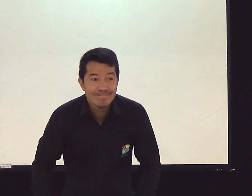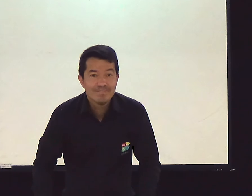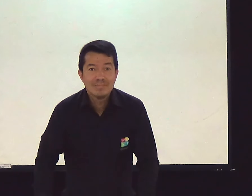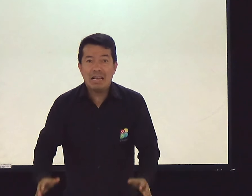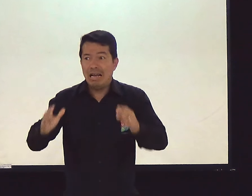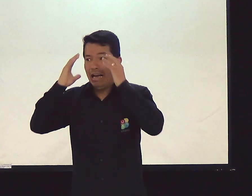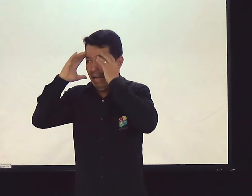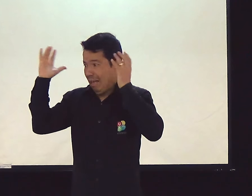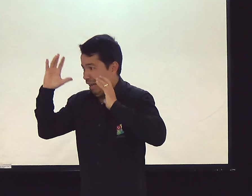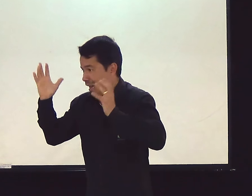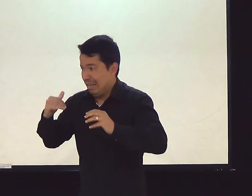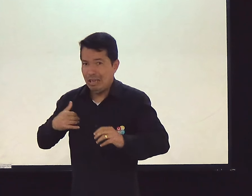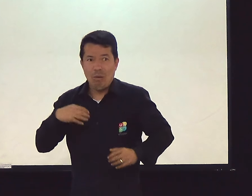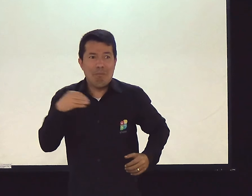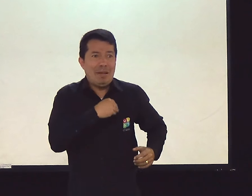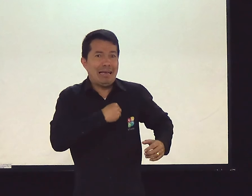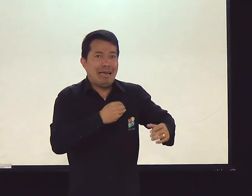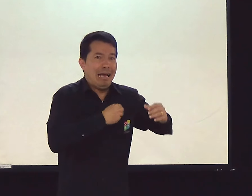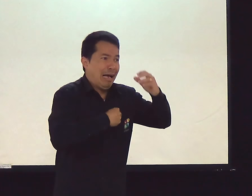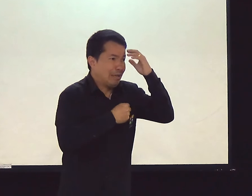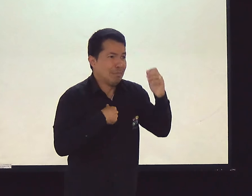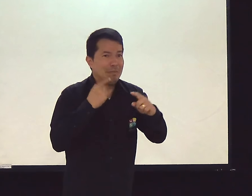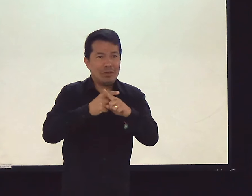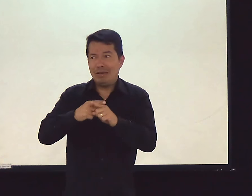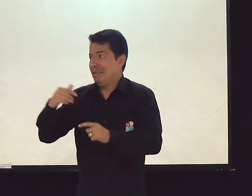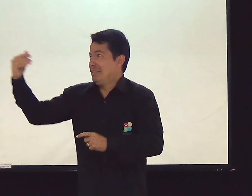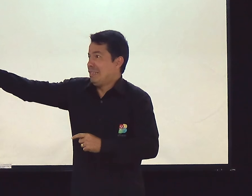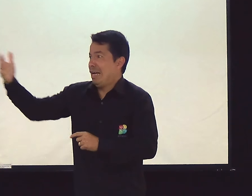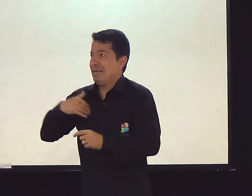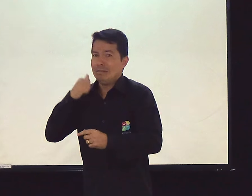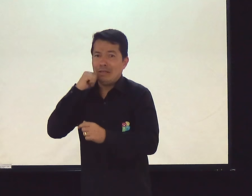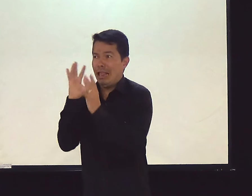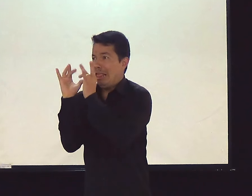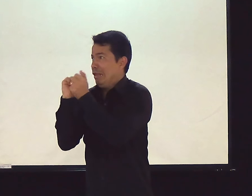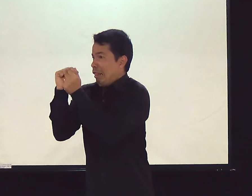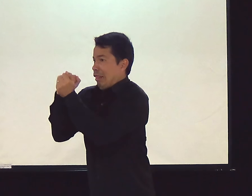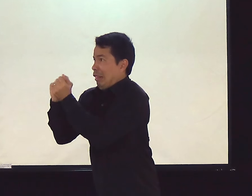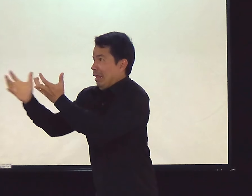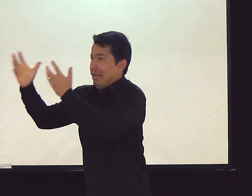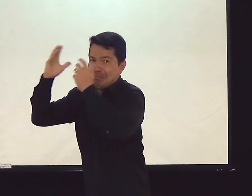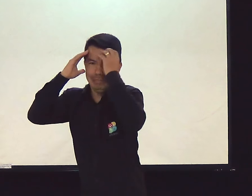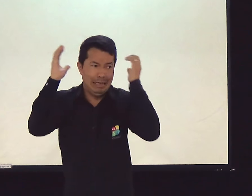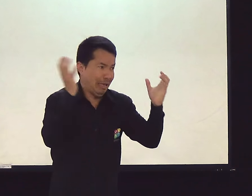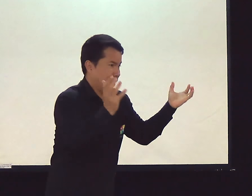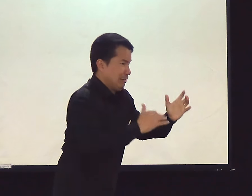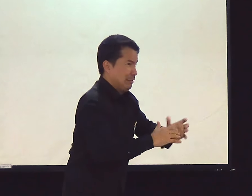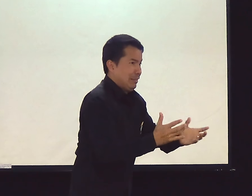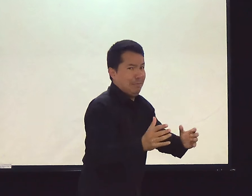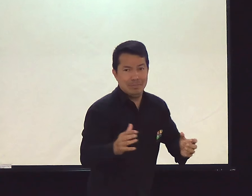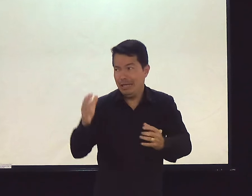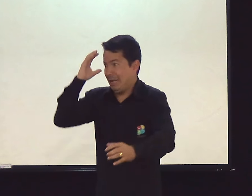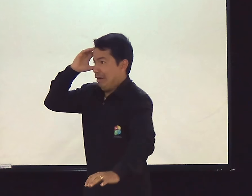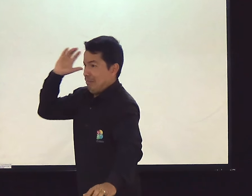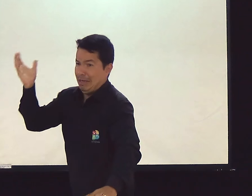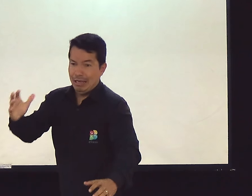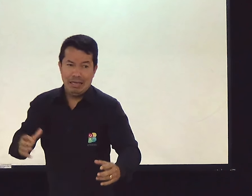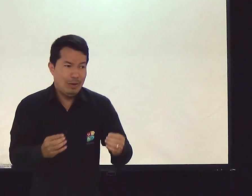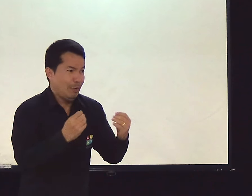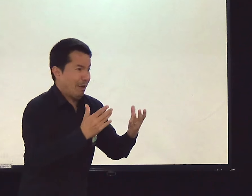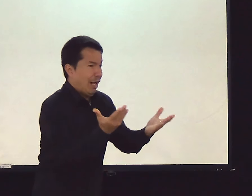Já era. Meu Deus, mas eu estou cheia de pecado. Porque ali eu tinha... Ai, agora, meu Deus do